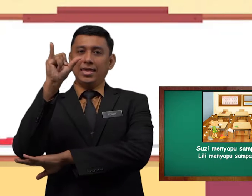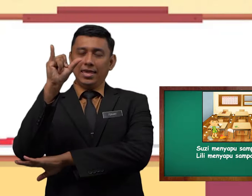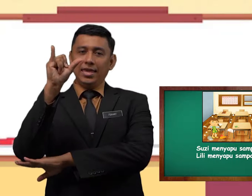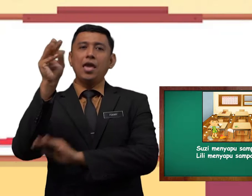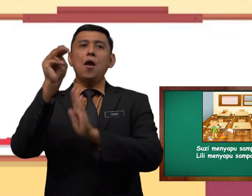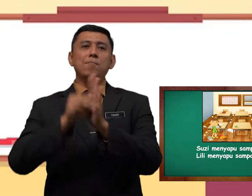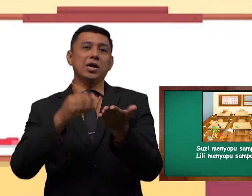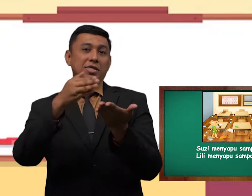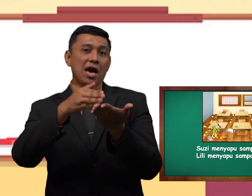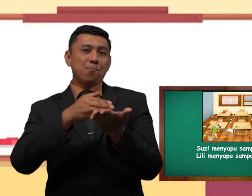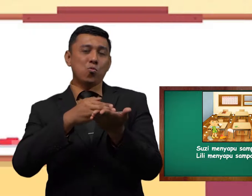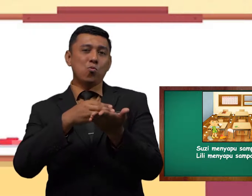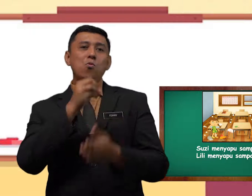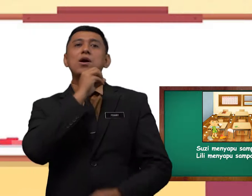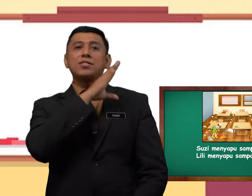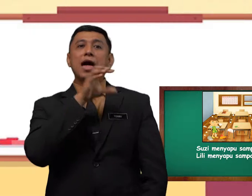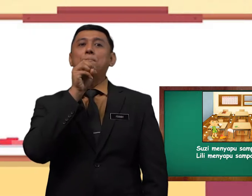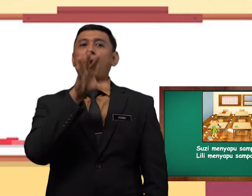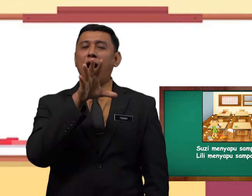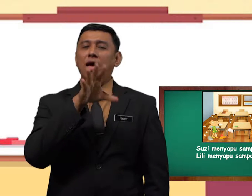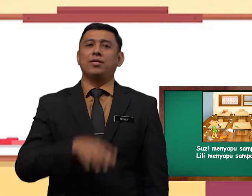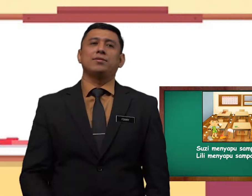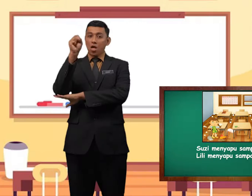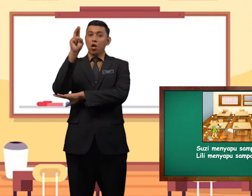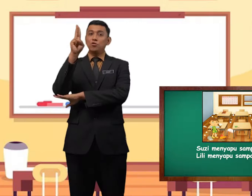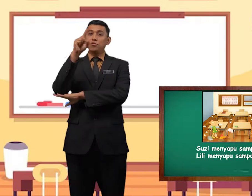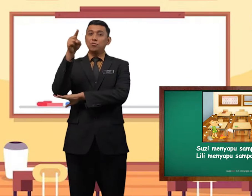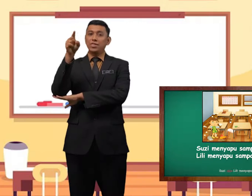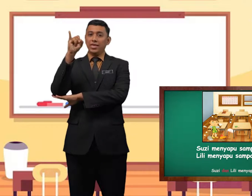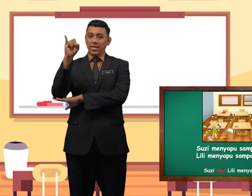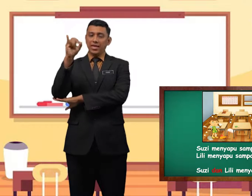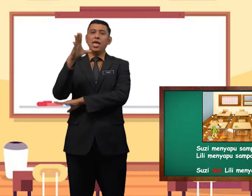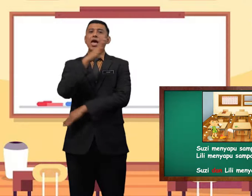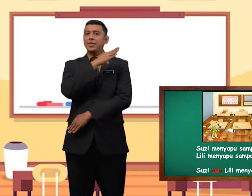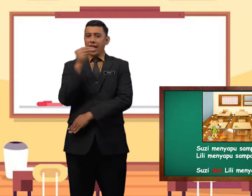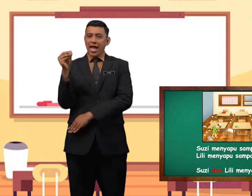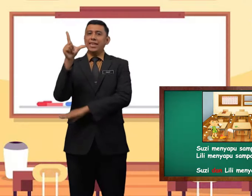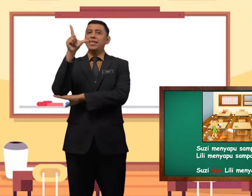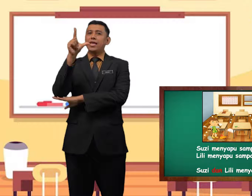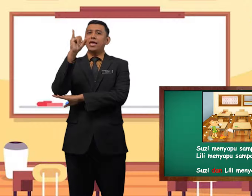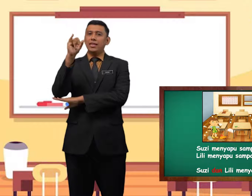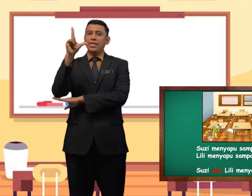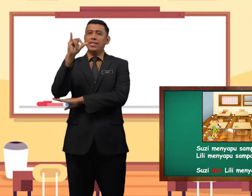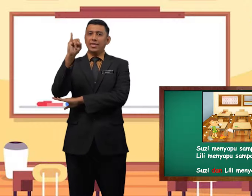menyapu sampah. Suzy dan Lily